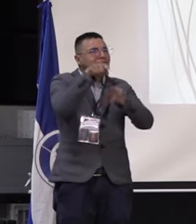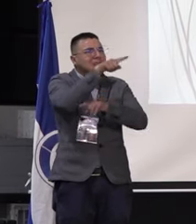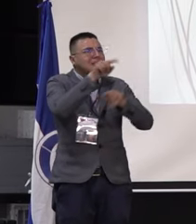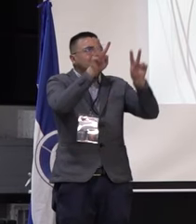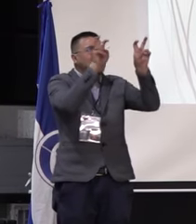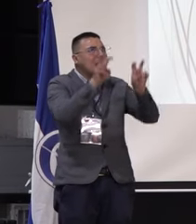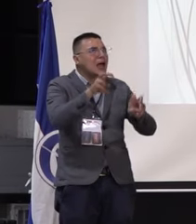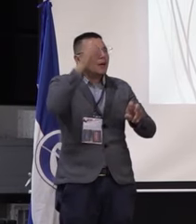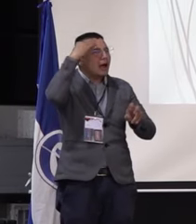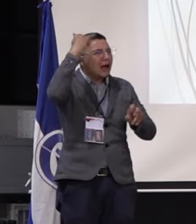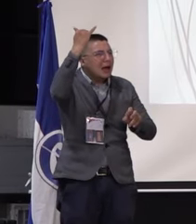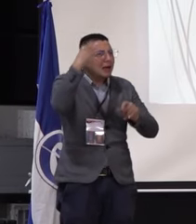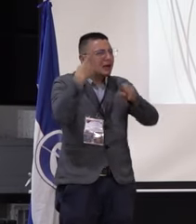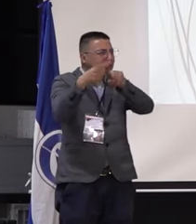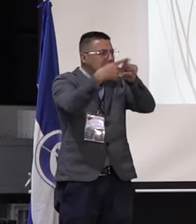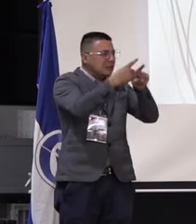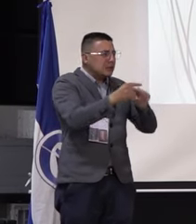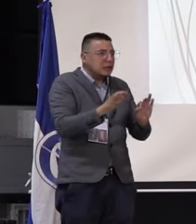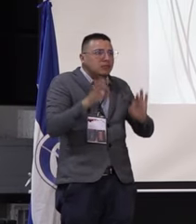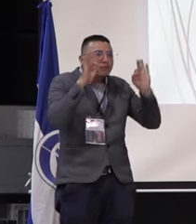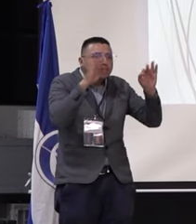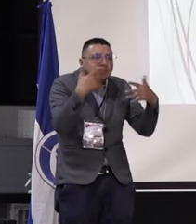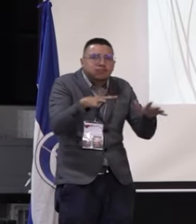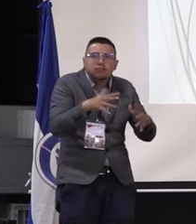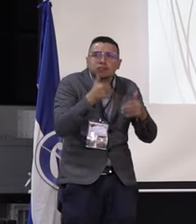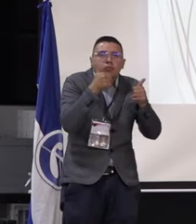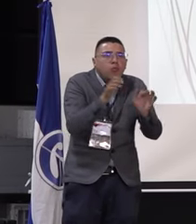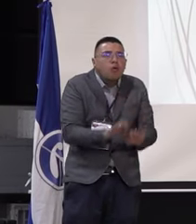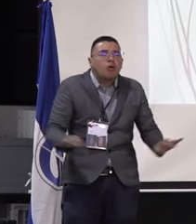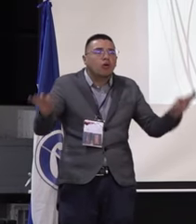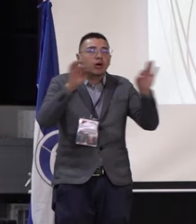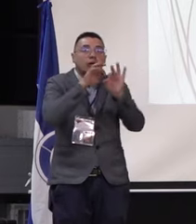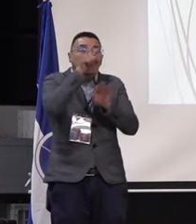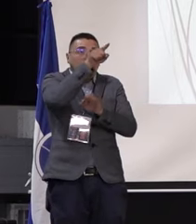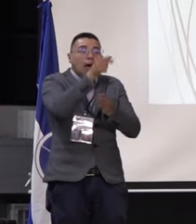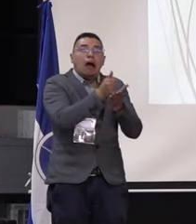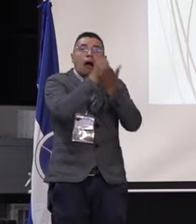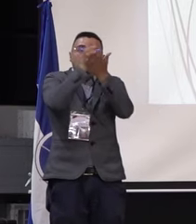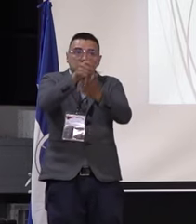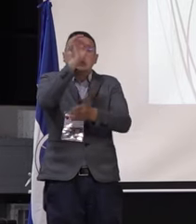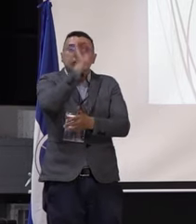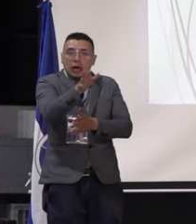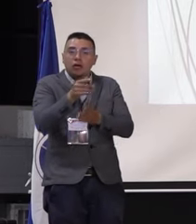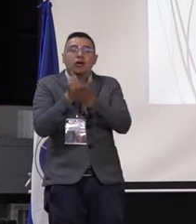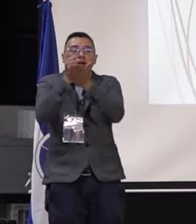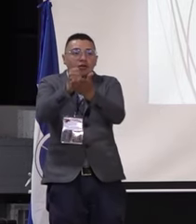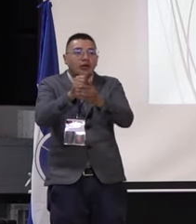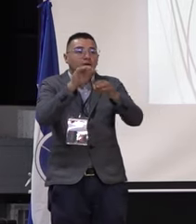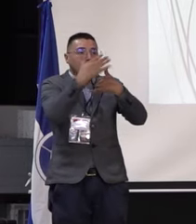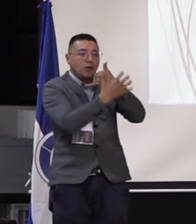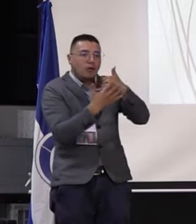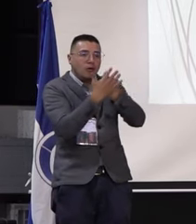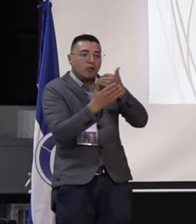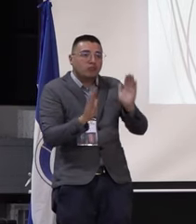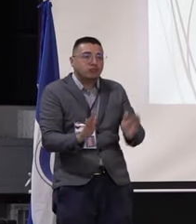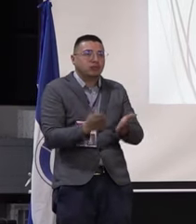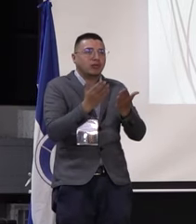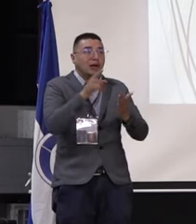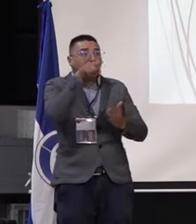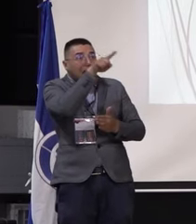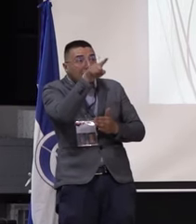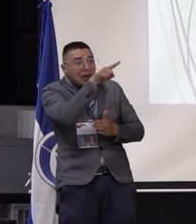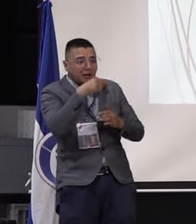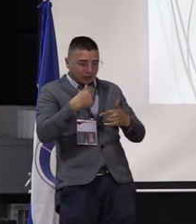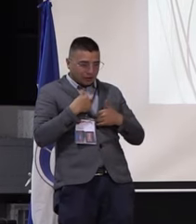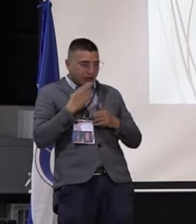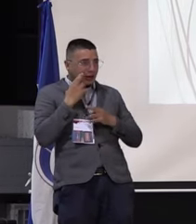contenidos académicos que son muy importantes y que seguirían aportando a la construcción de país y también de universidad. Entonces, ser reconocidos como esa